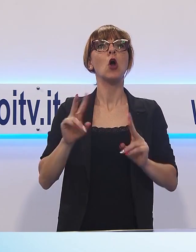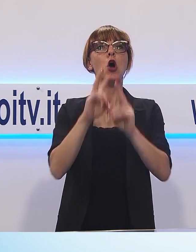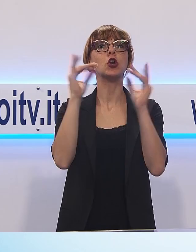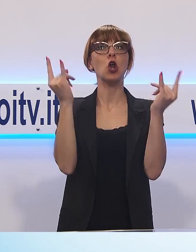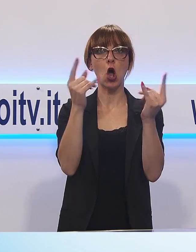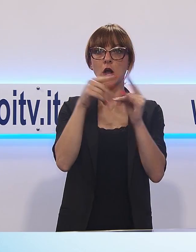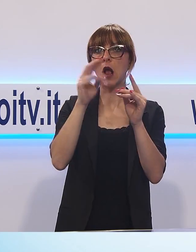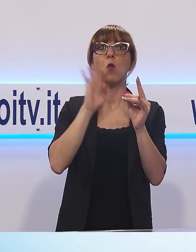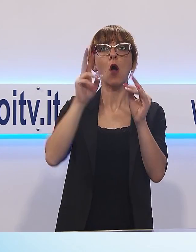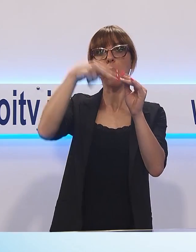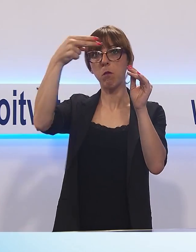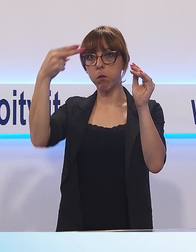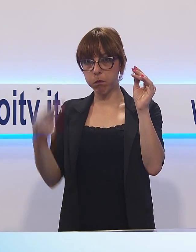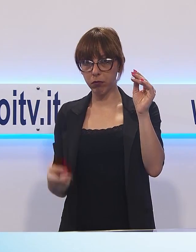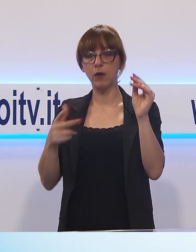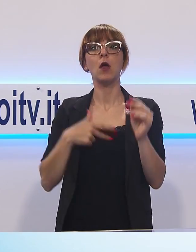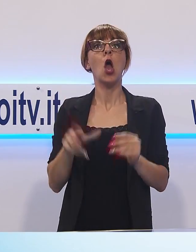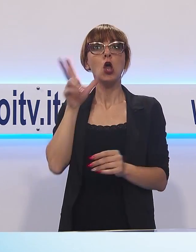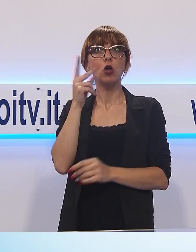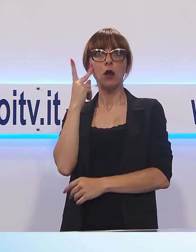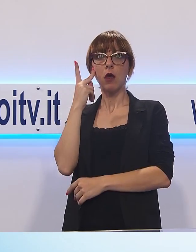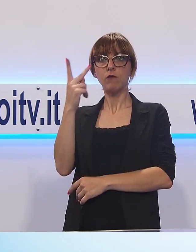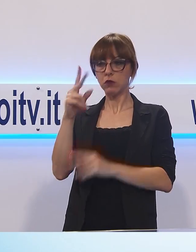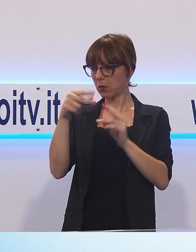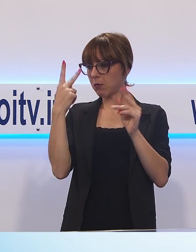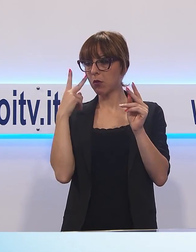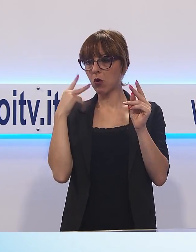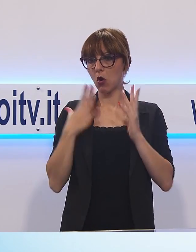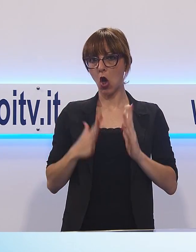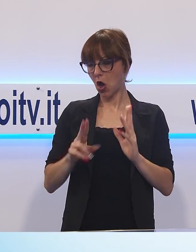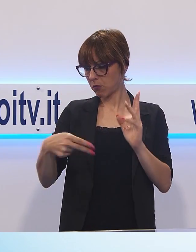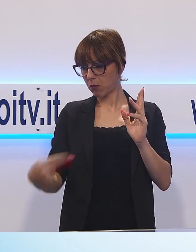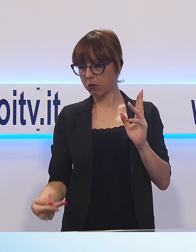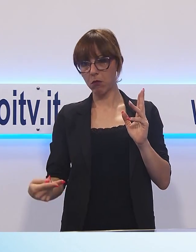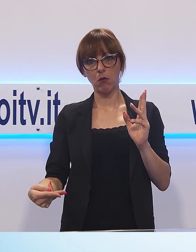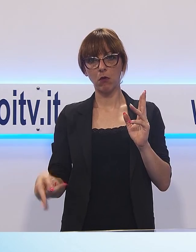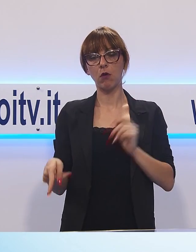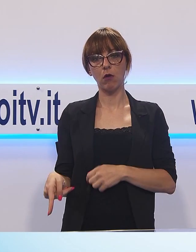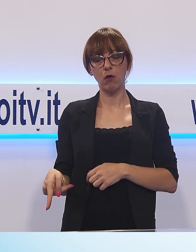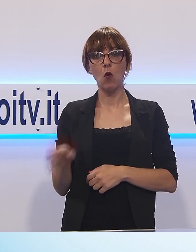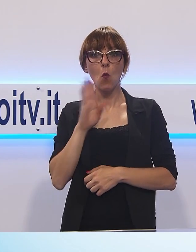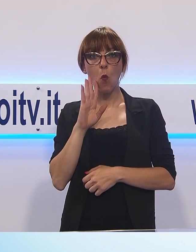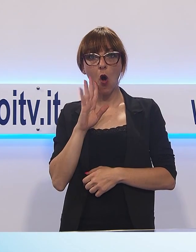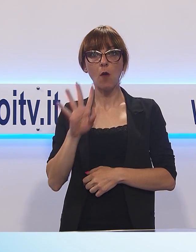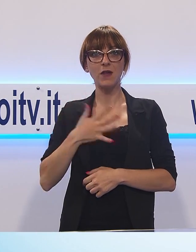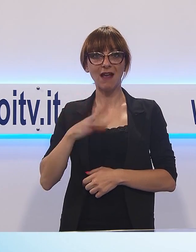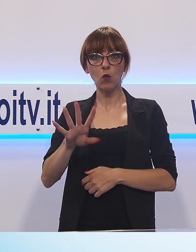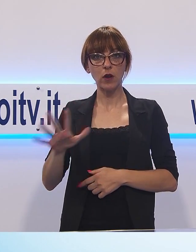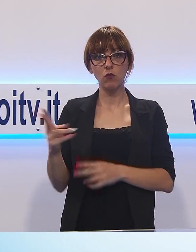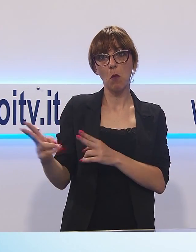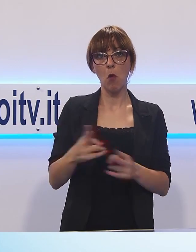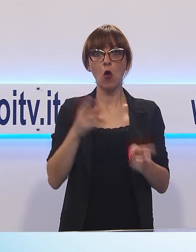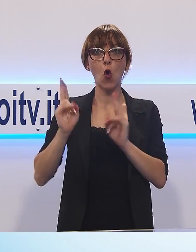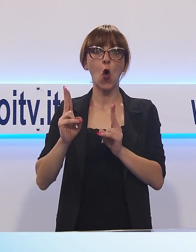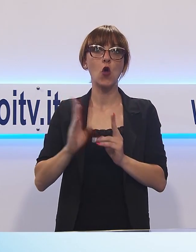stata una donna che aveva visto il corpo di Banchieri nel dirupo sottostante la Rocca. Il 45enne era stato trasportato a